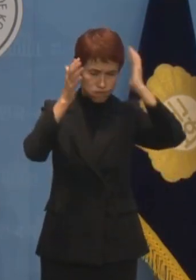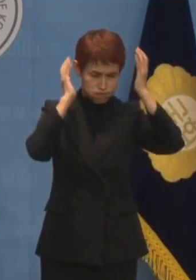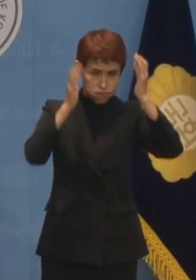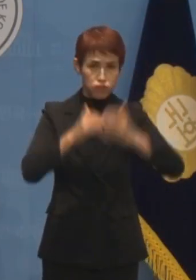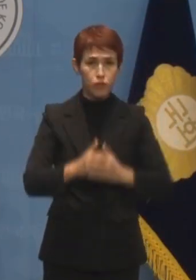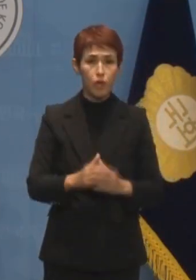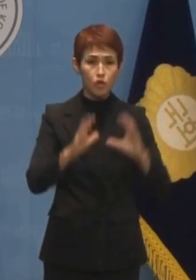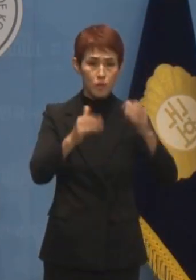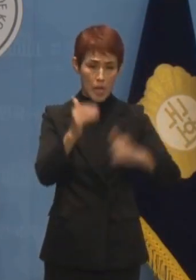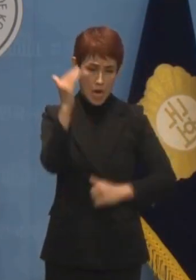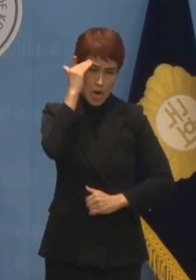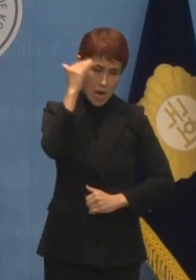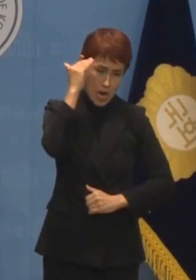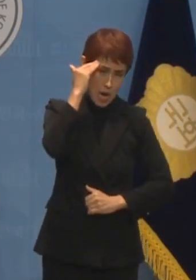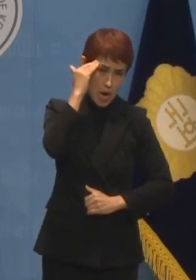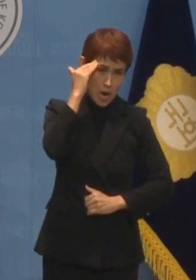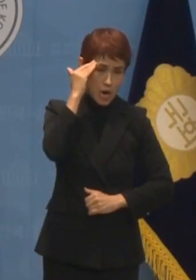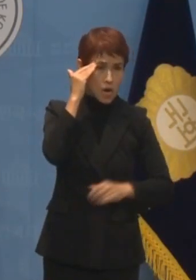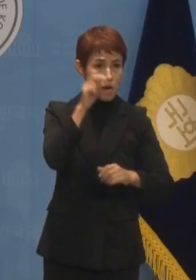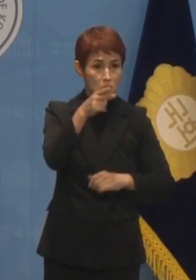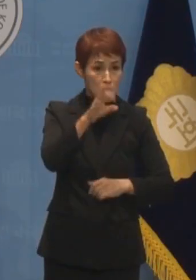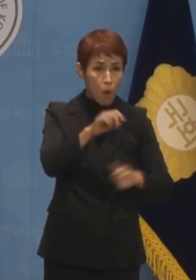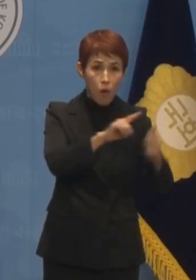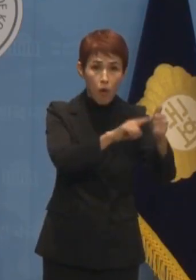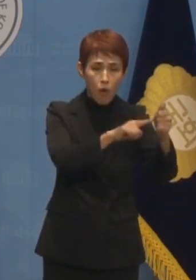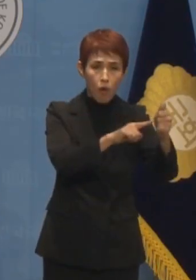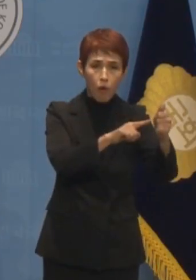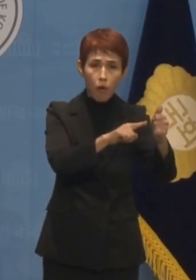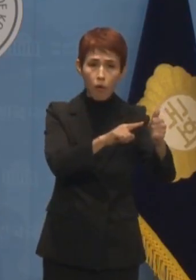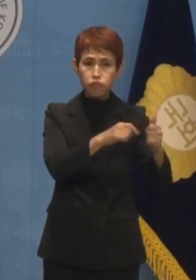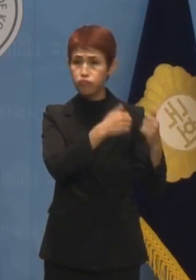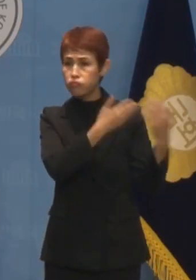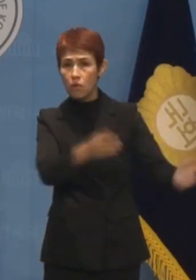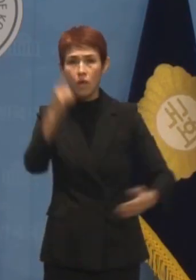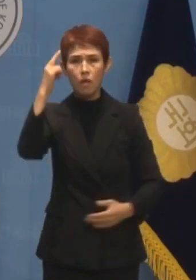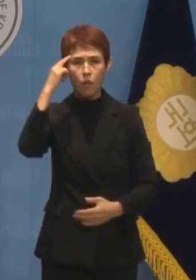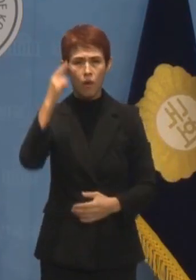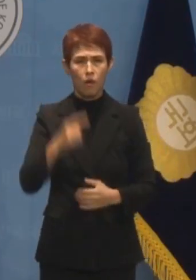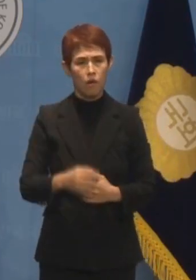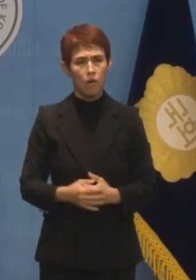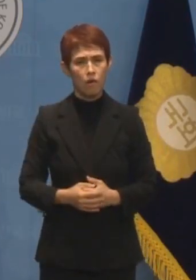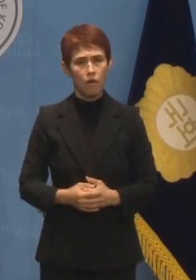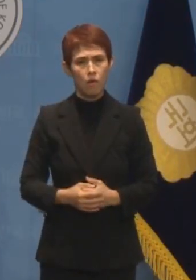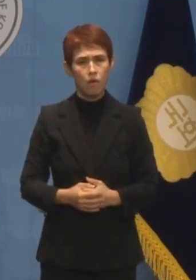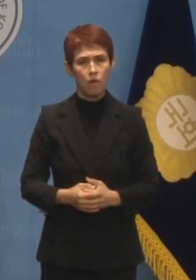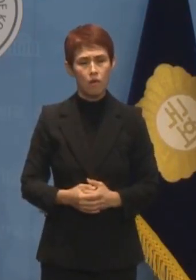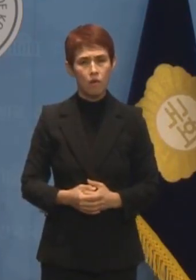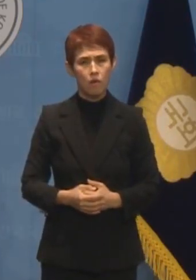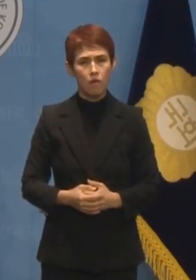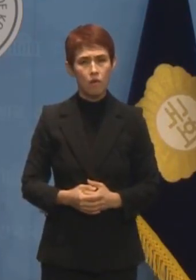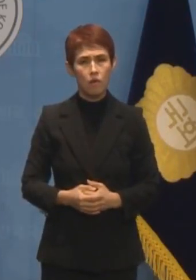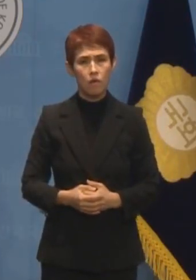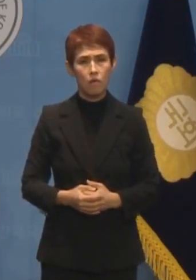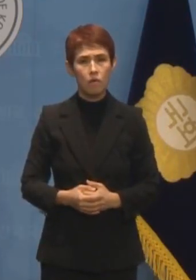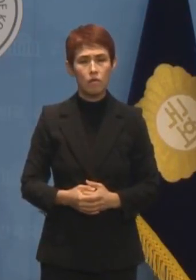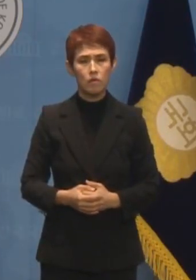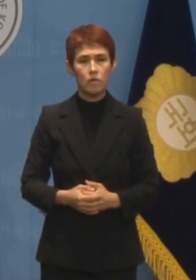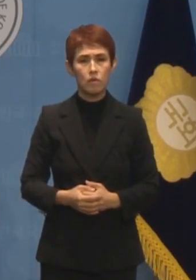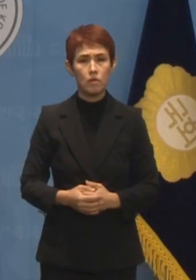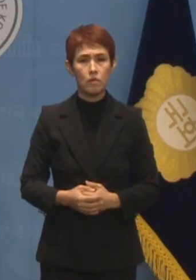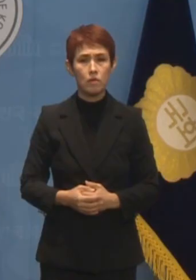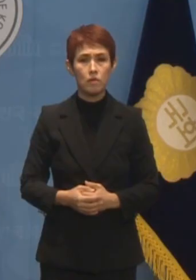국민을 피곤하게 하는데 왜 방치하고 있습니까? 심지어